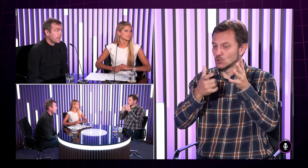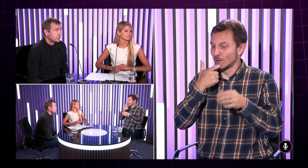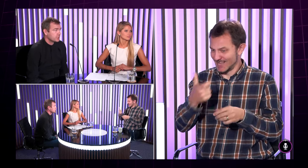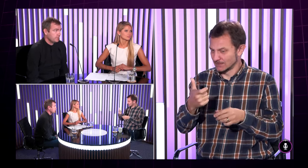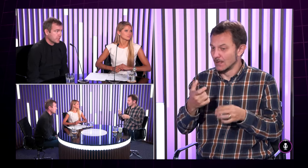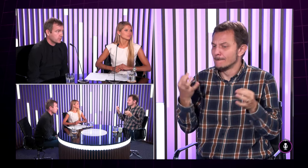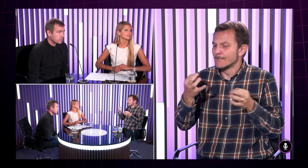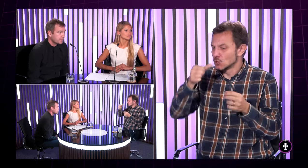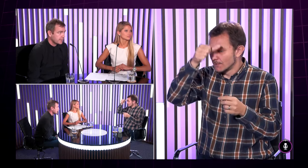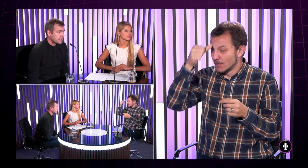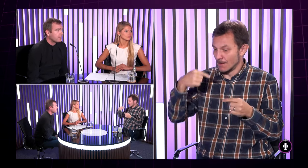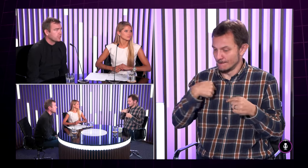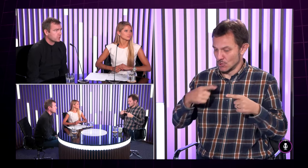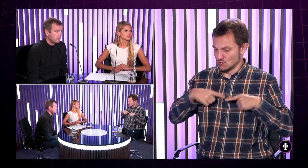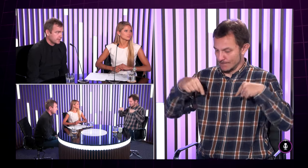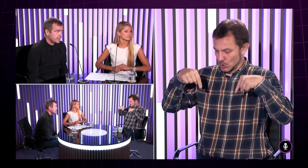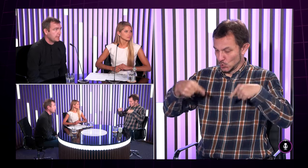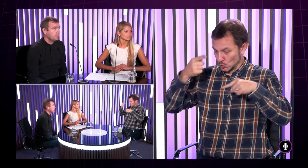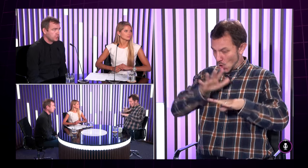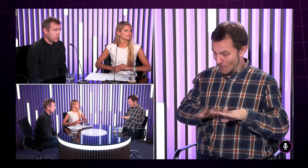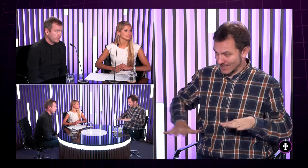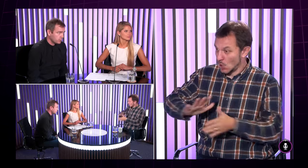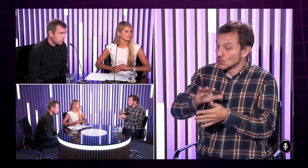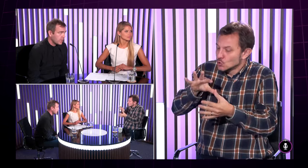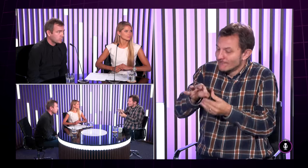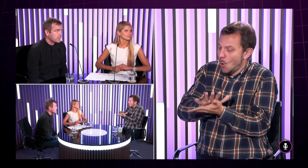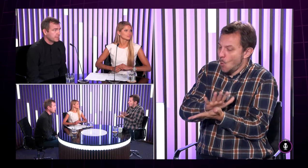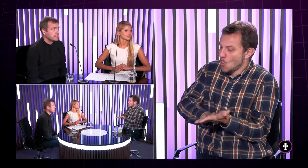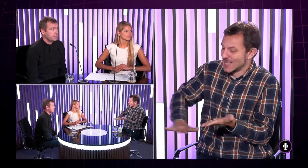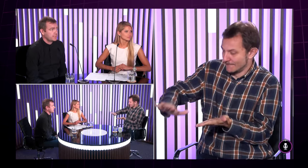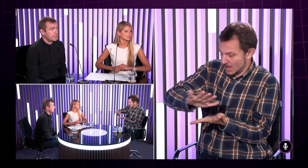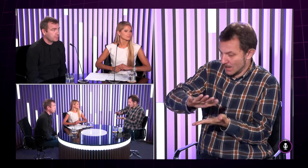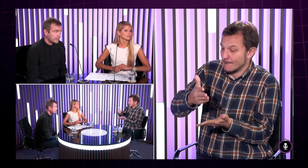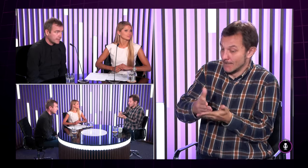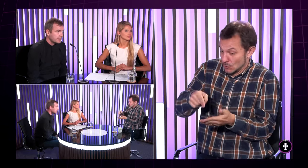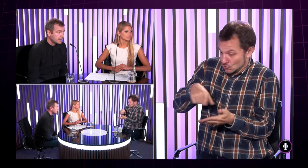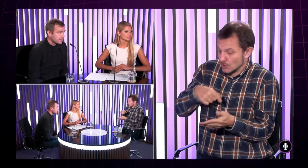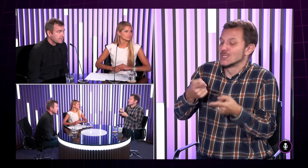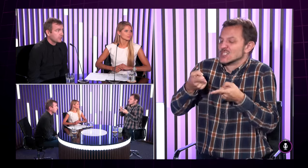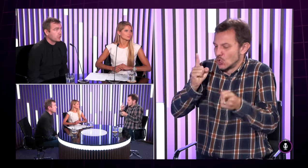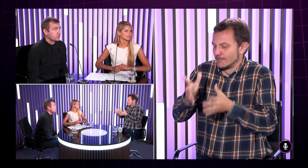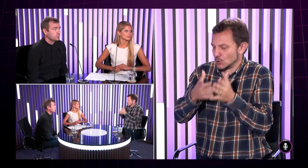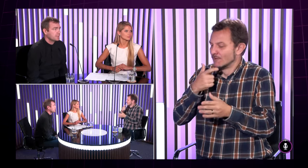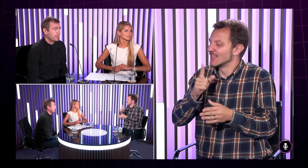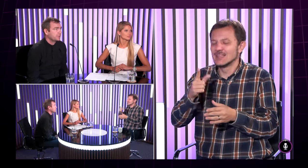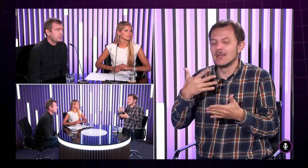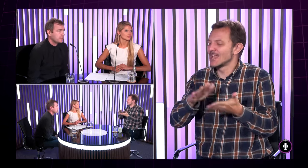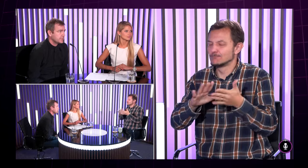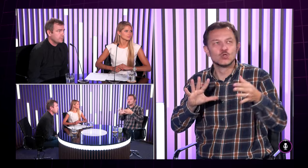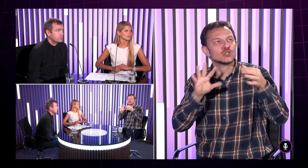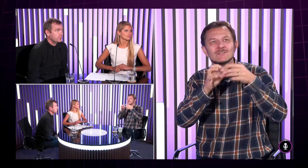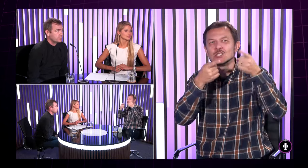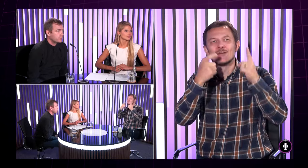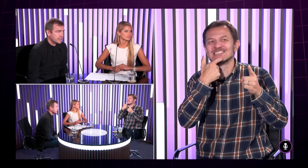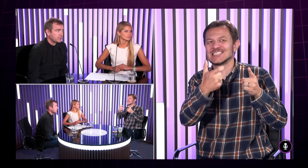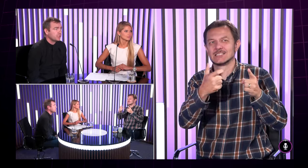Napríklad náš je slovenský posunkový jazyk. A prečo slovenský? Lebo my žijeme tu, na území Slovenskej republiky. Je to naše územie, preto máme